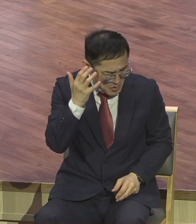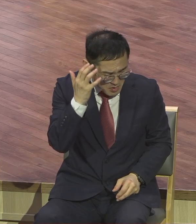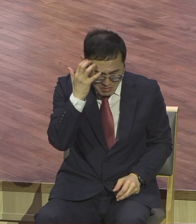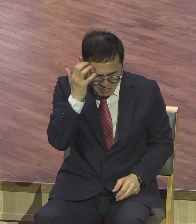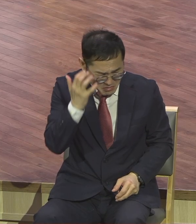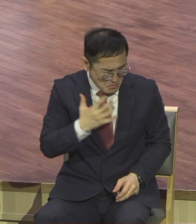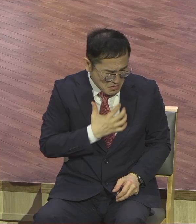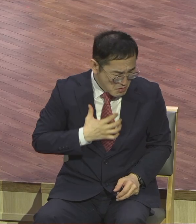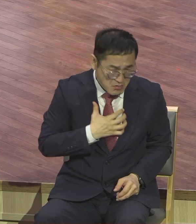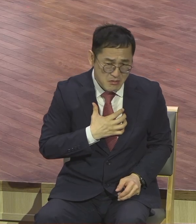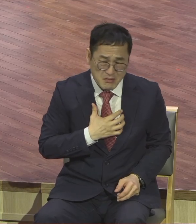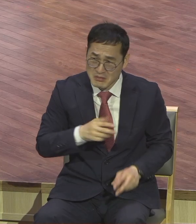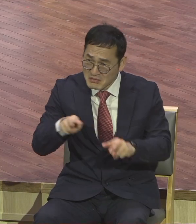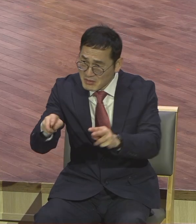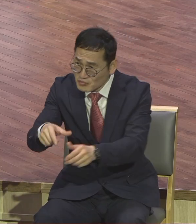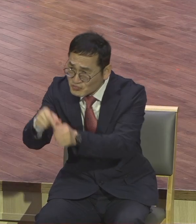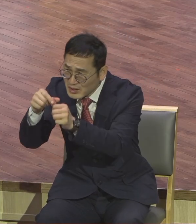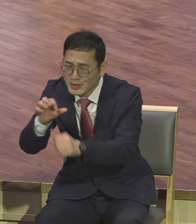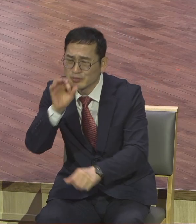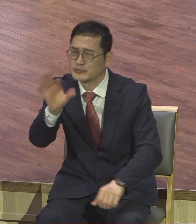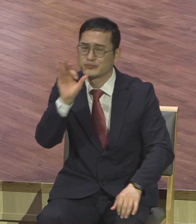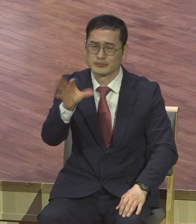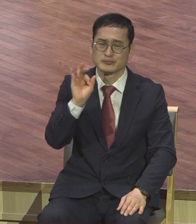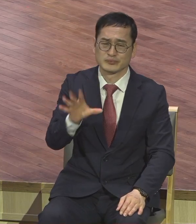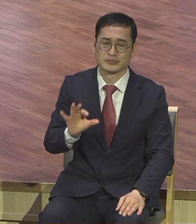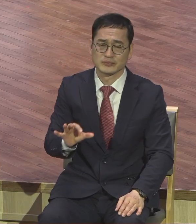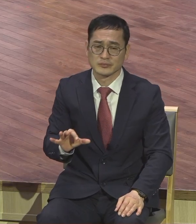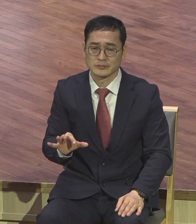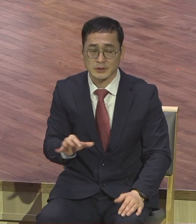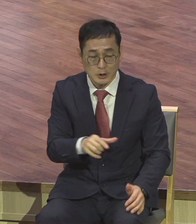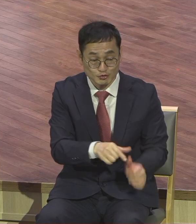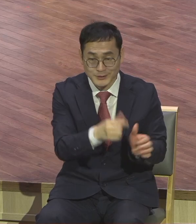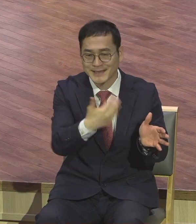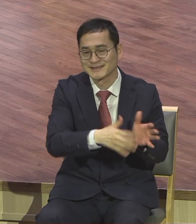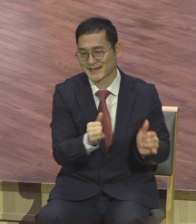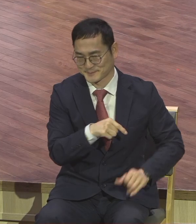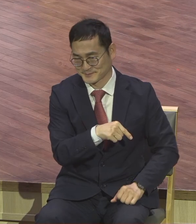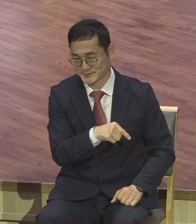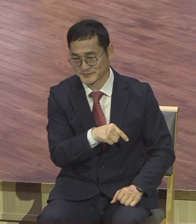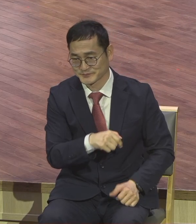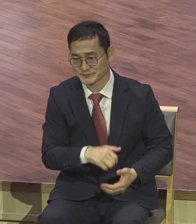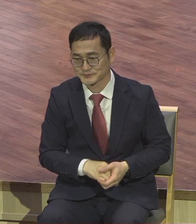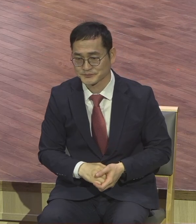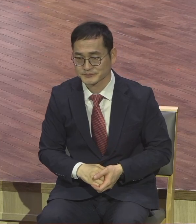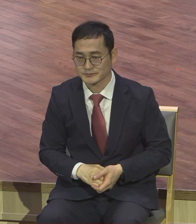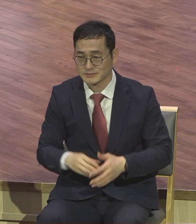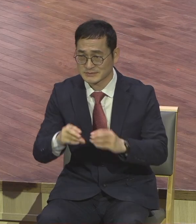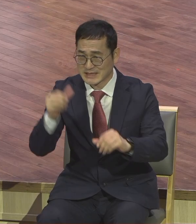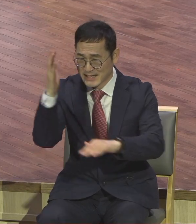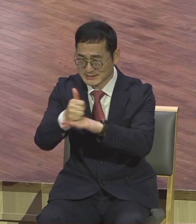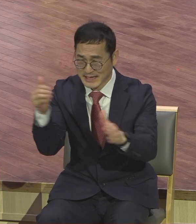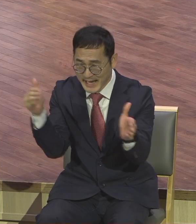그게 구원 못 받은 사람이 스케일이 구원 받으면 아무것도 없어도 땅 끝까지 모든 쪽 속으로 만민에게 아멘